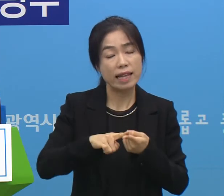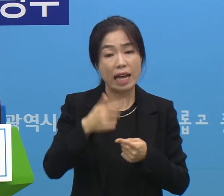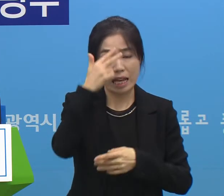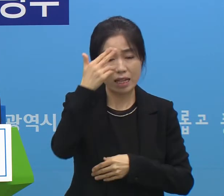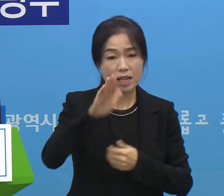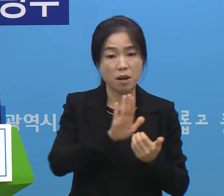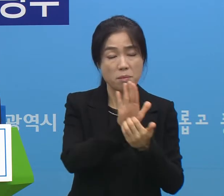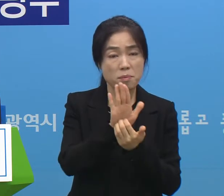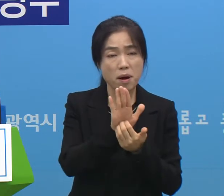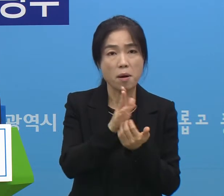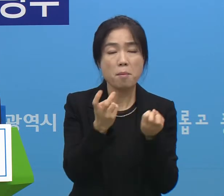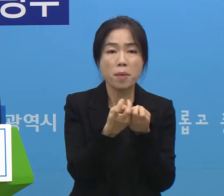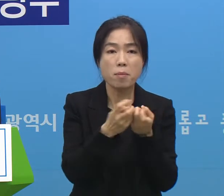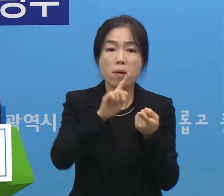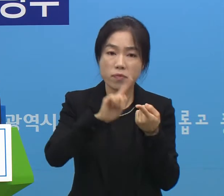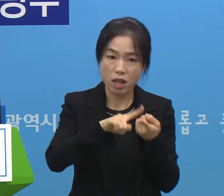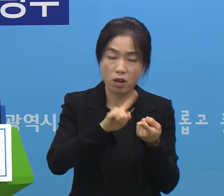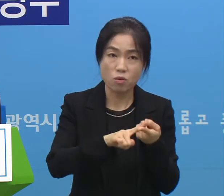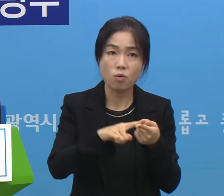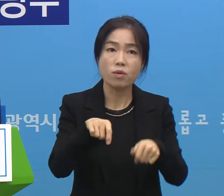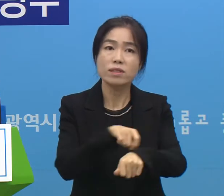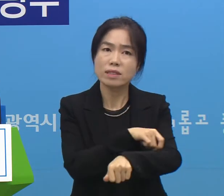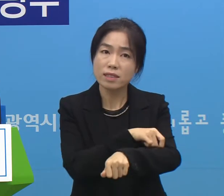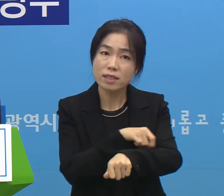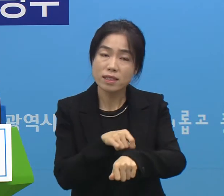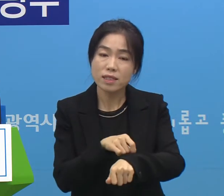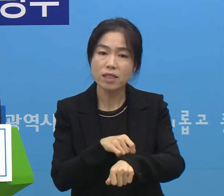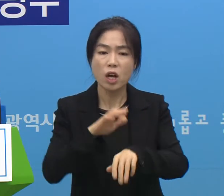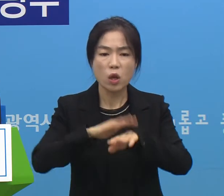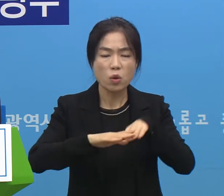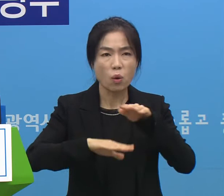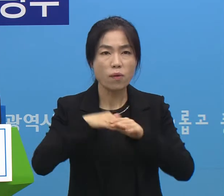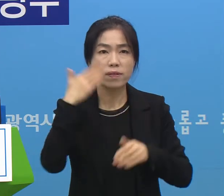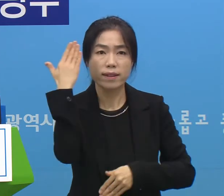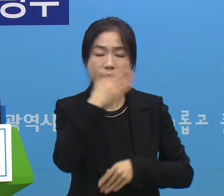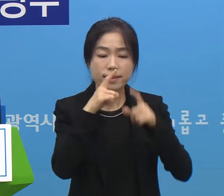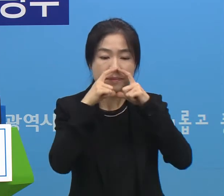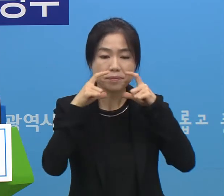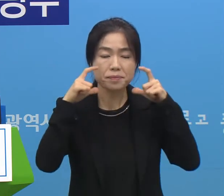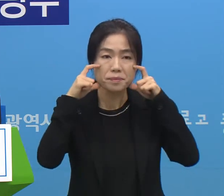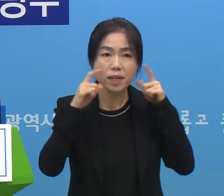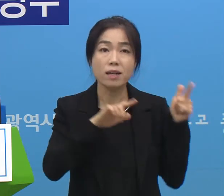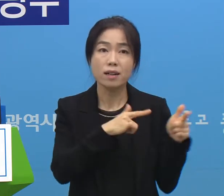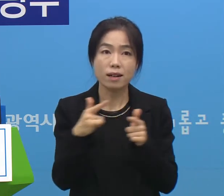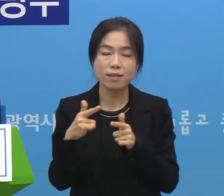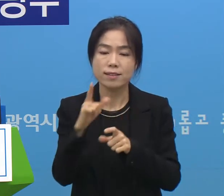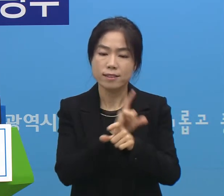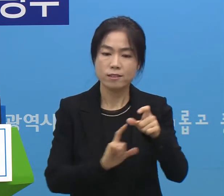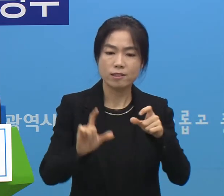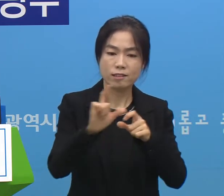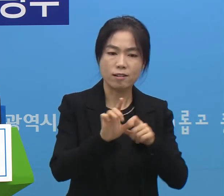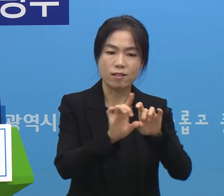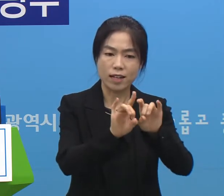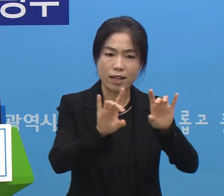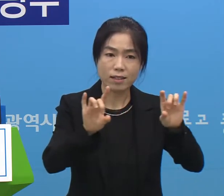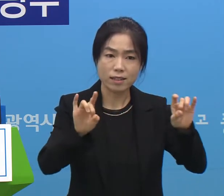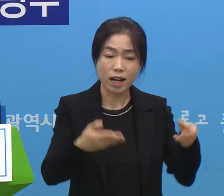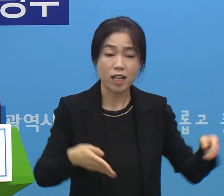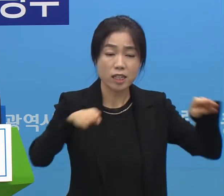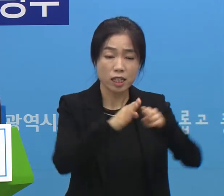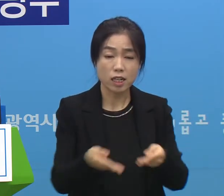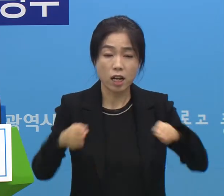방역대책을 유지하되 특히 손 씻기라던가 마스크 쓰기 이런 것들을 좀 더 각 기관별